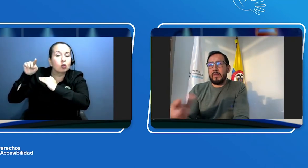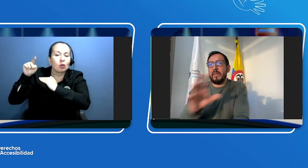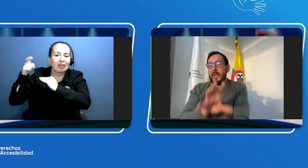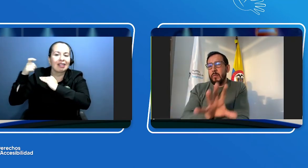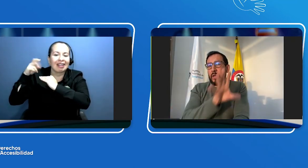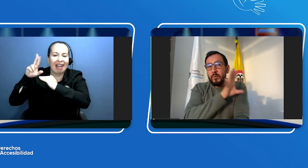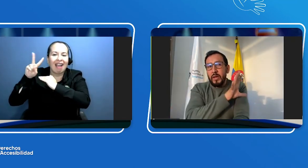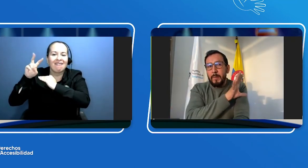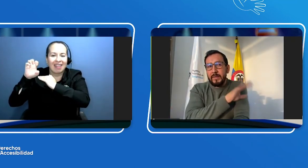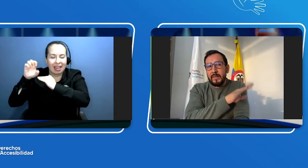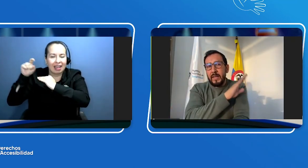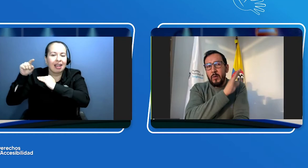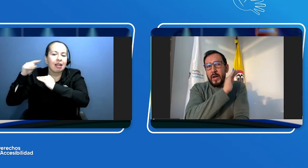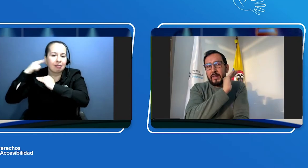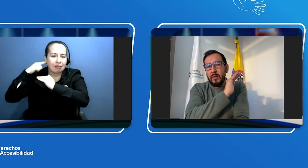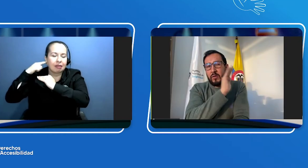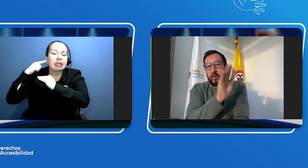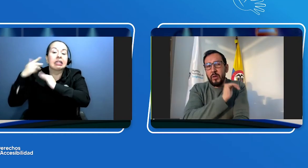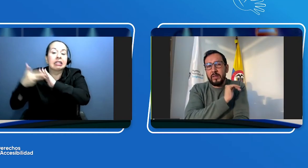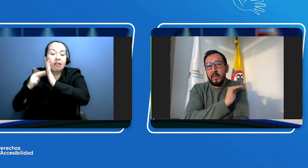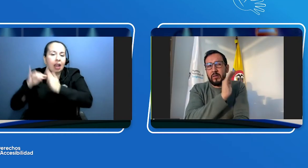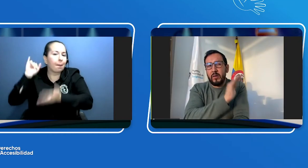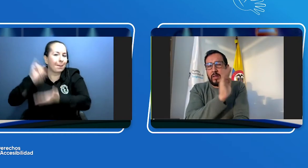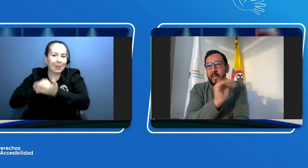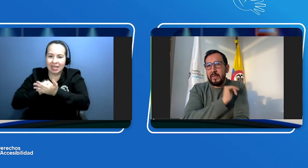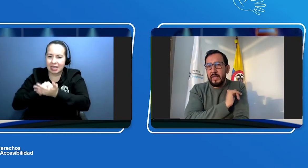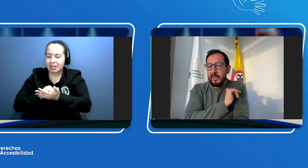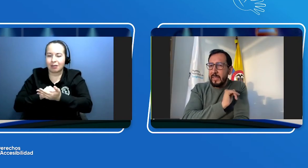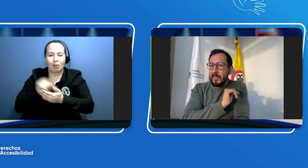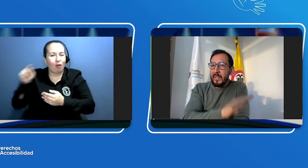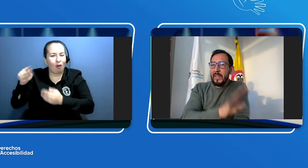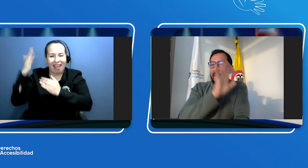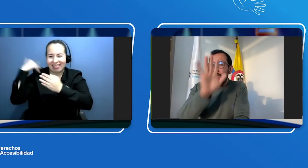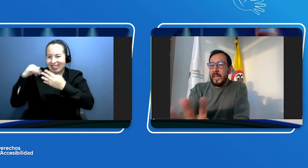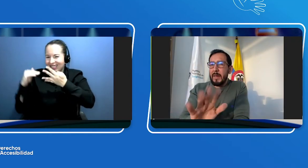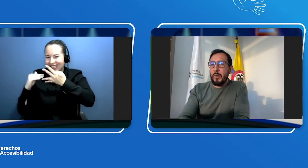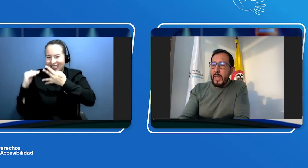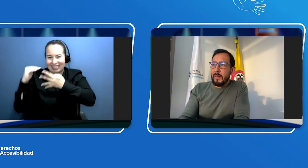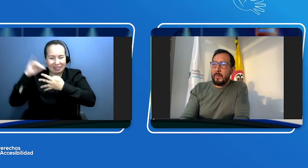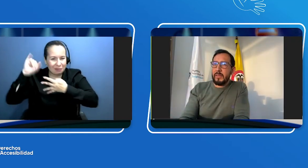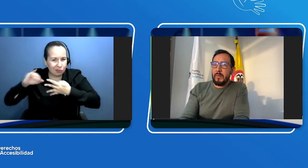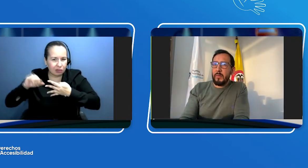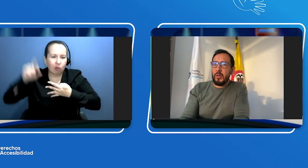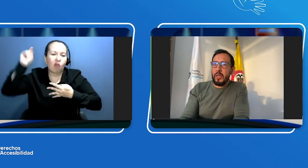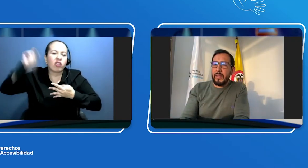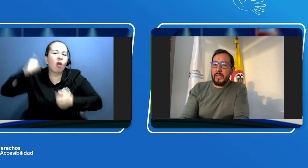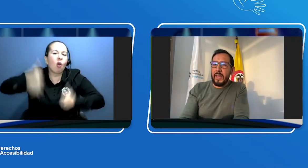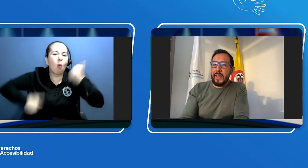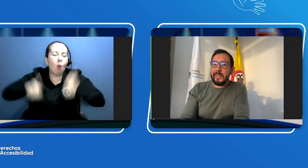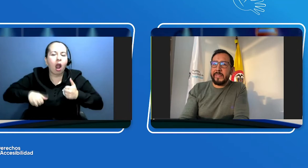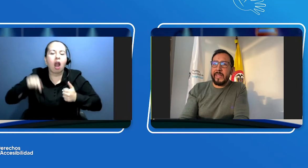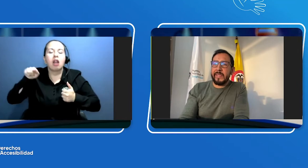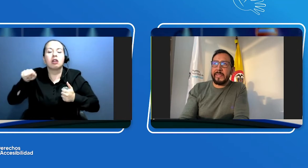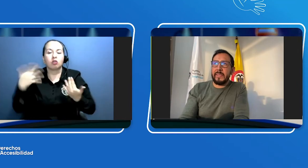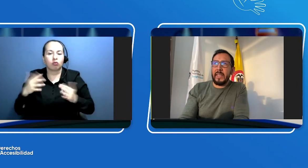lo mismo que pasa entre 41, 55 56, 70 tendré que portar mi símbolo de internacional